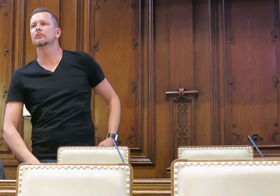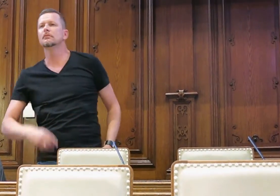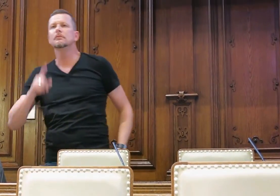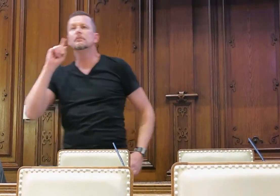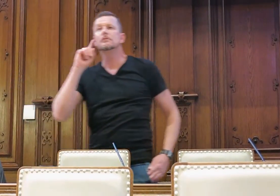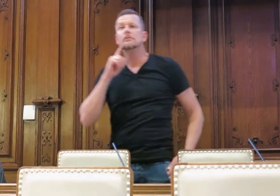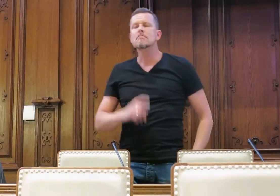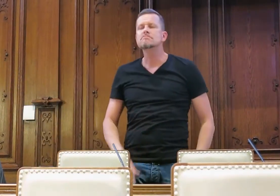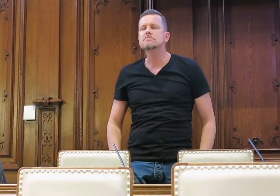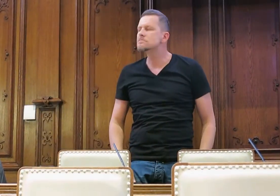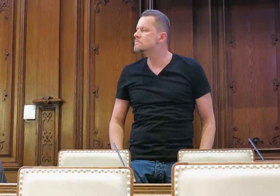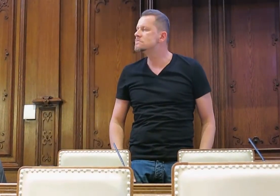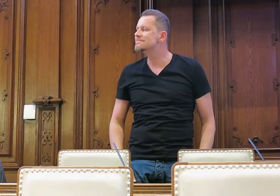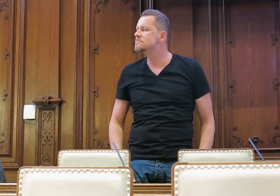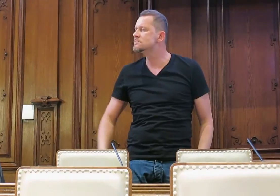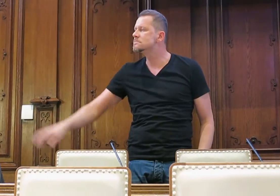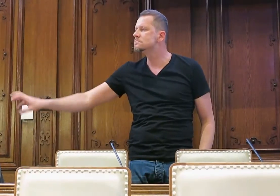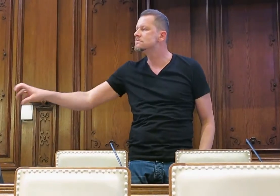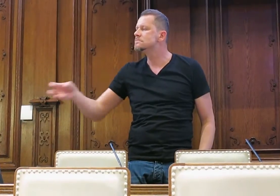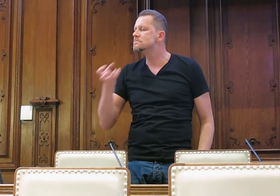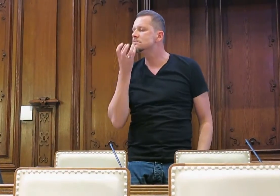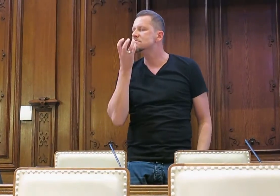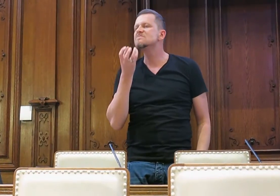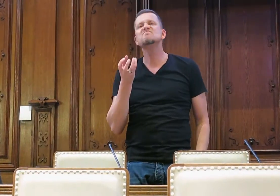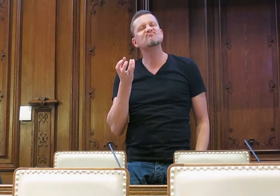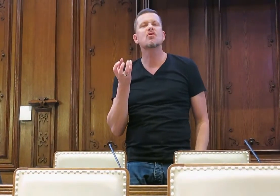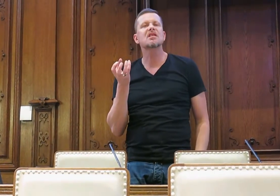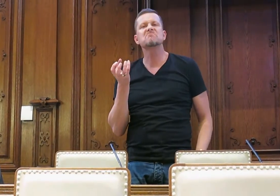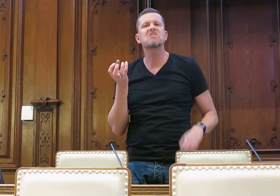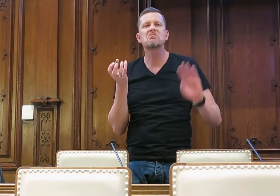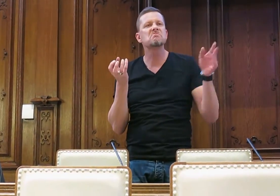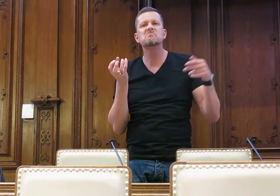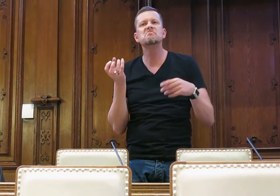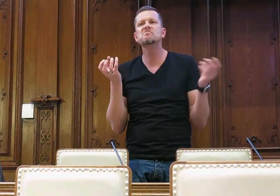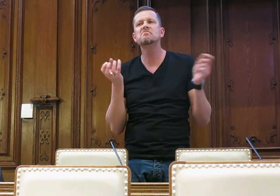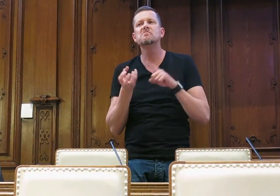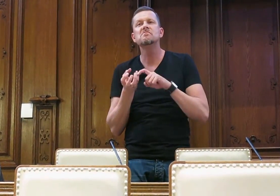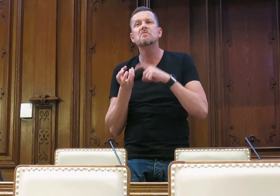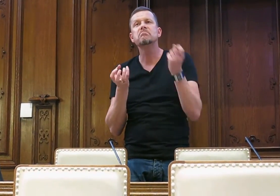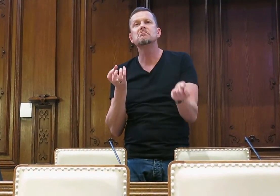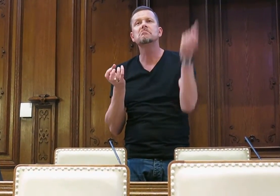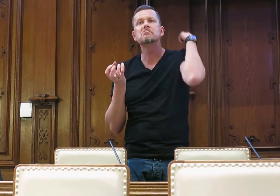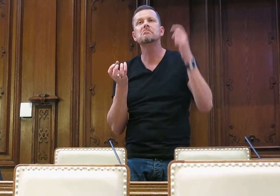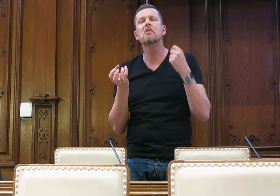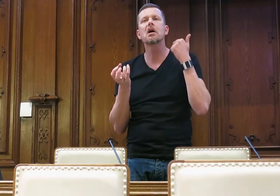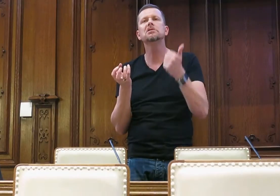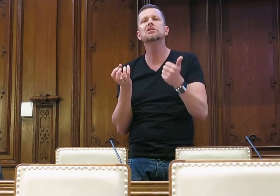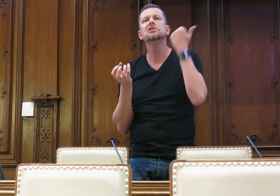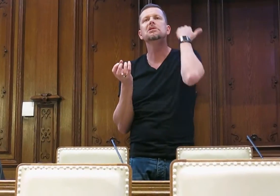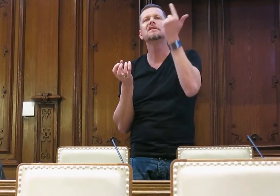ich als Gehörlose kann das auch. Dann Gehörlose nimmt die Hand verraten, zieht den Ring,